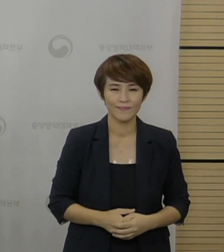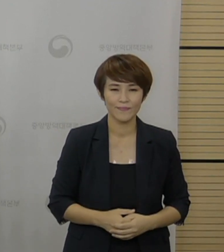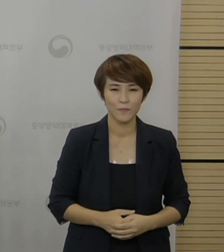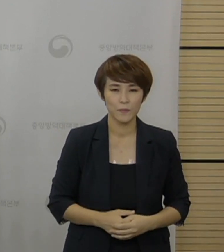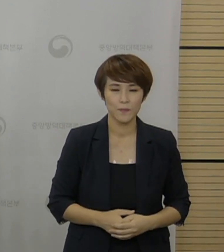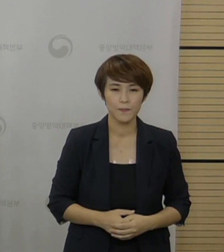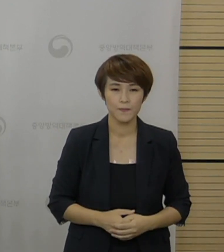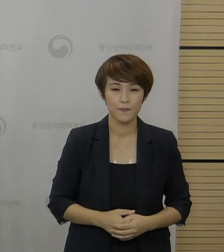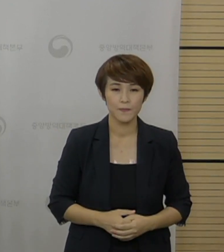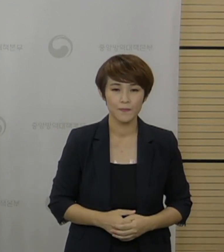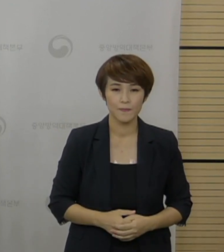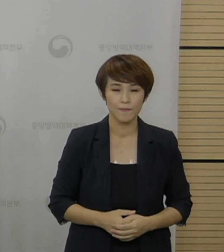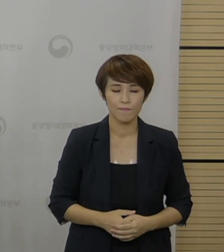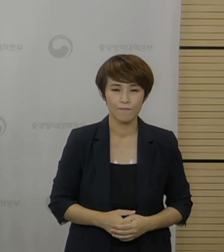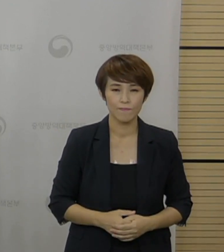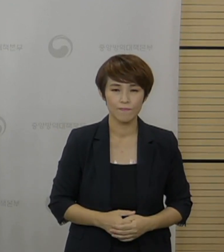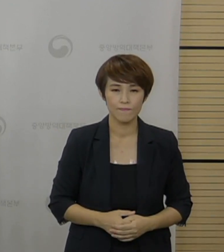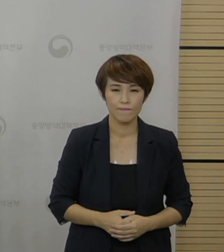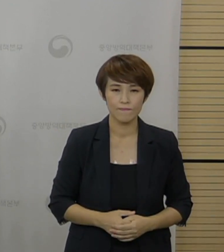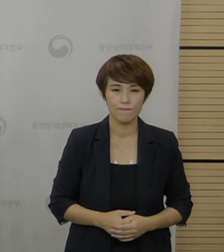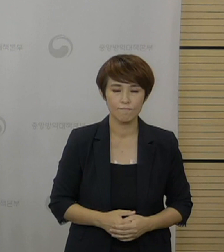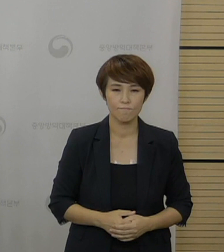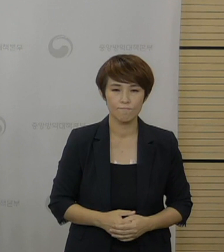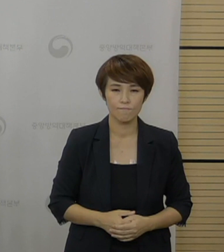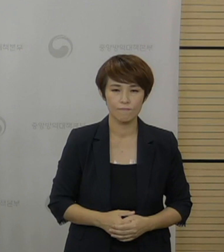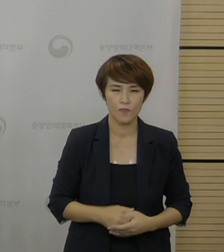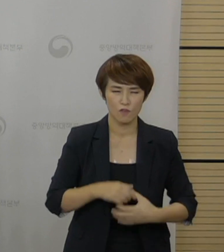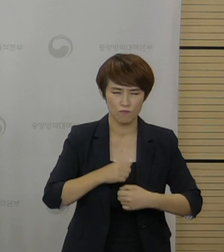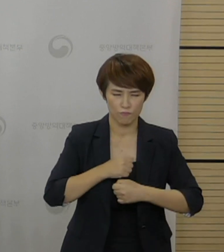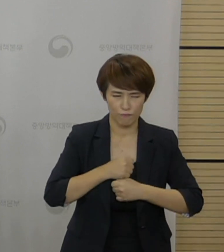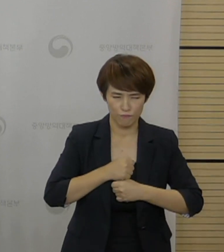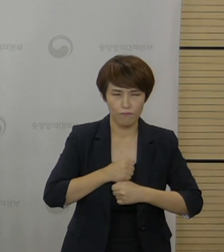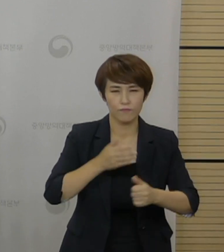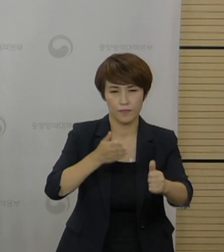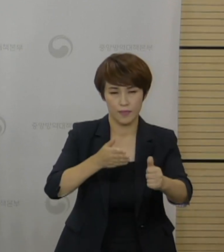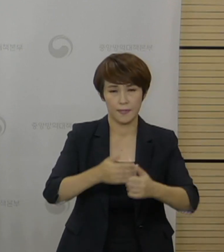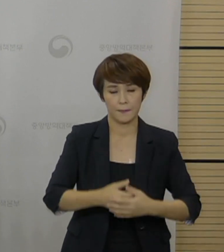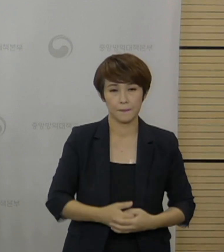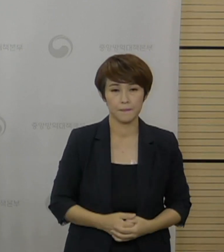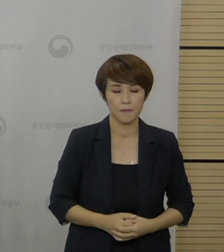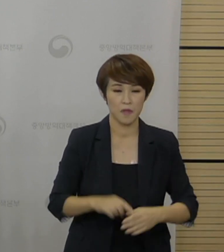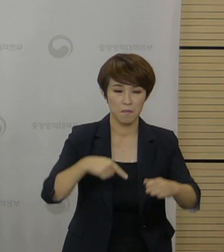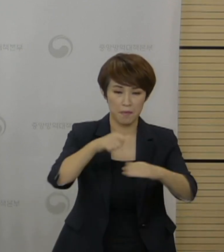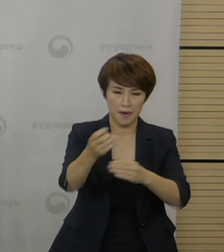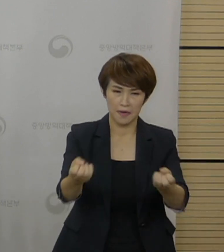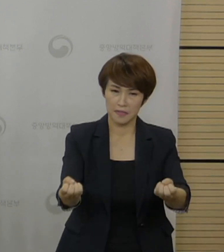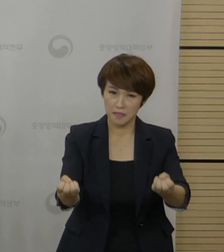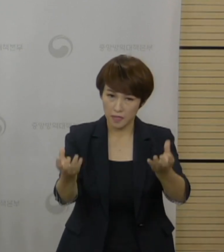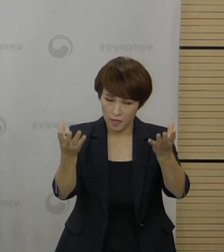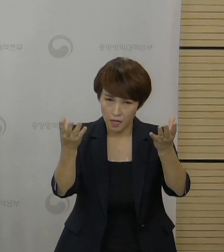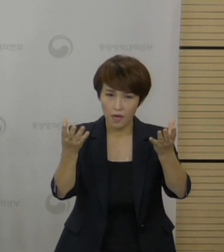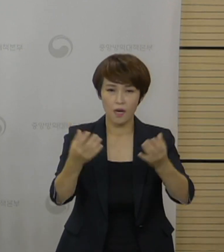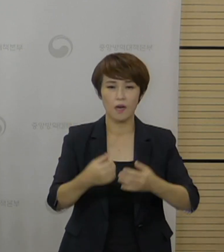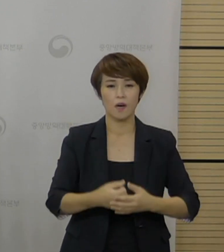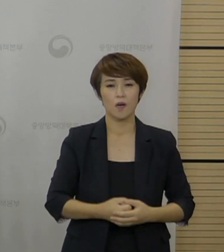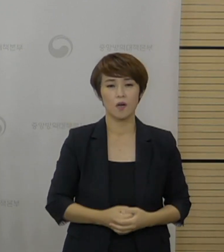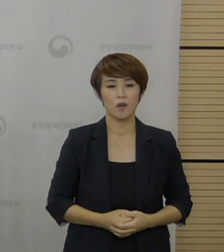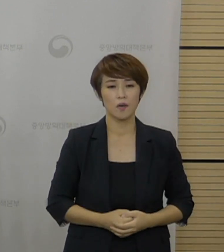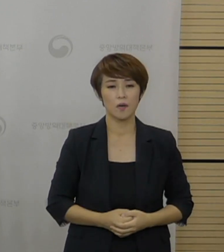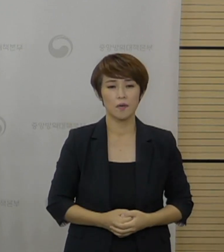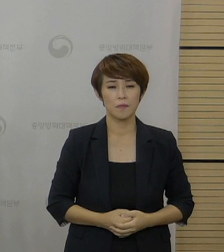거듭 충분히 주의하여 주시길 당부드리면서 특히 이제 야외 행사라든가 이런 각종